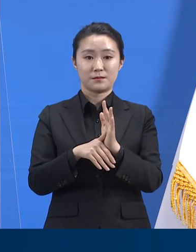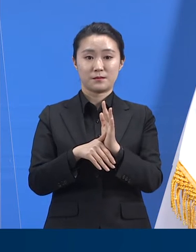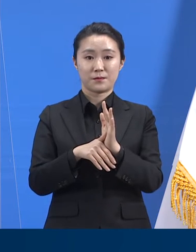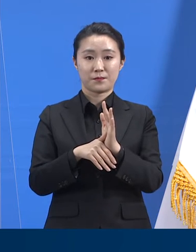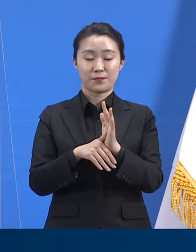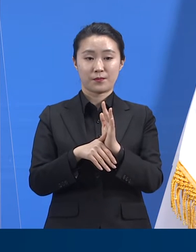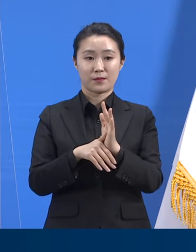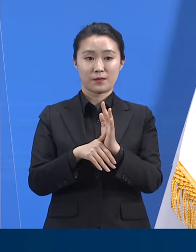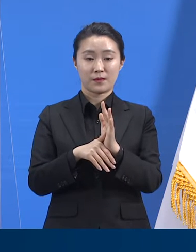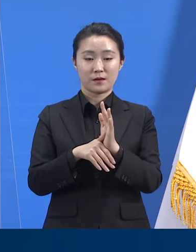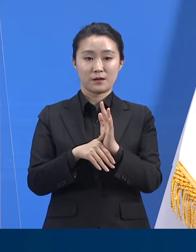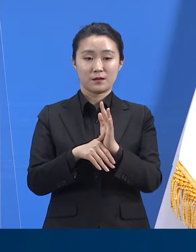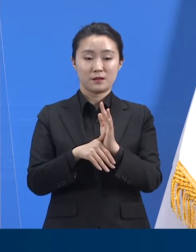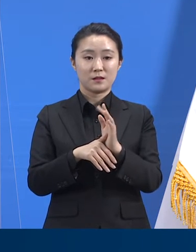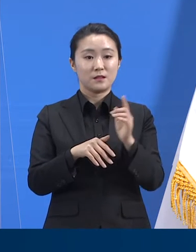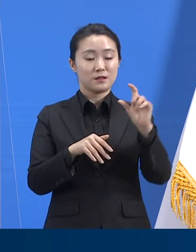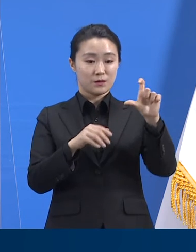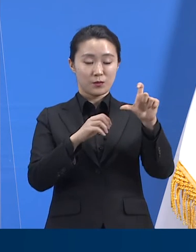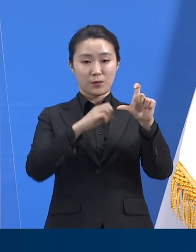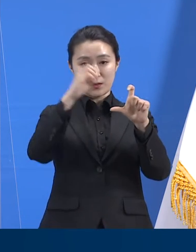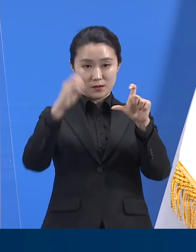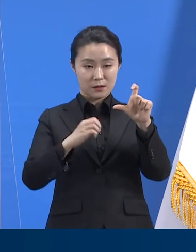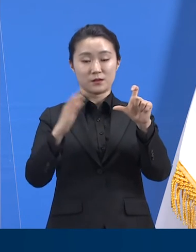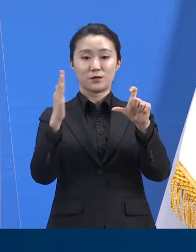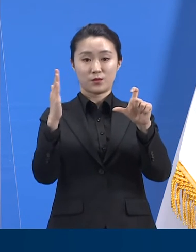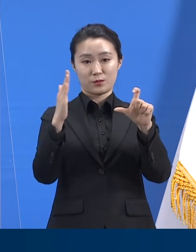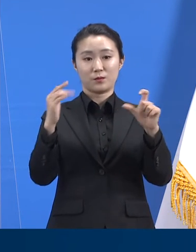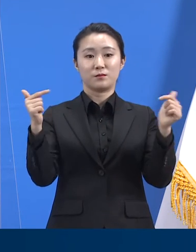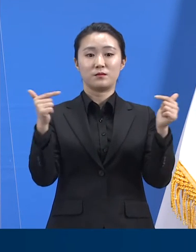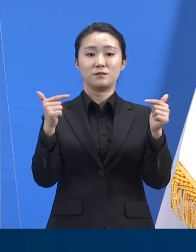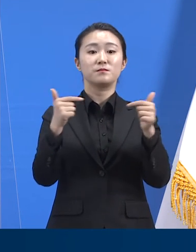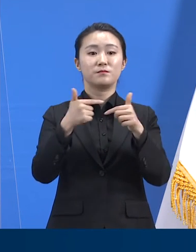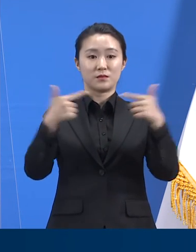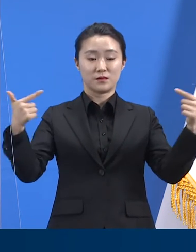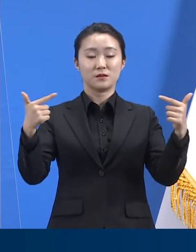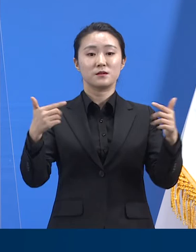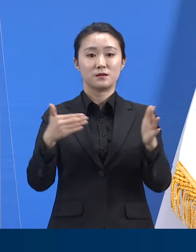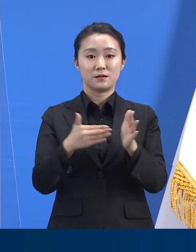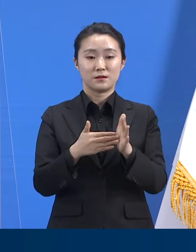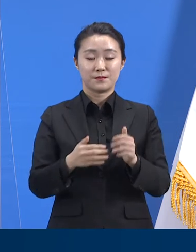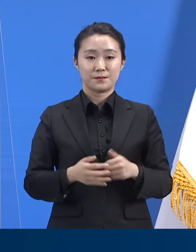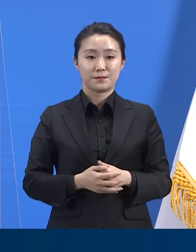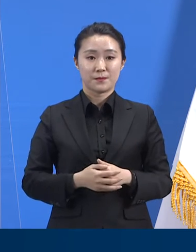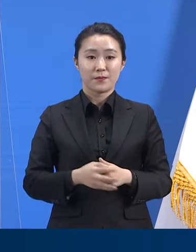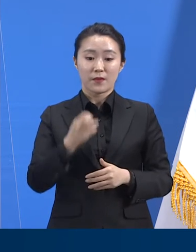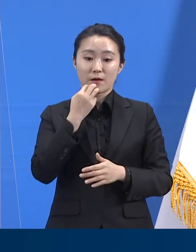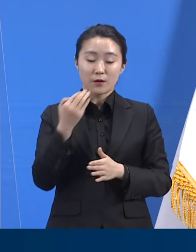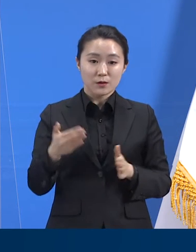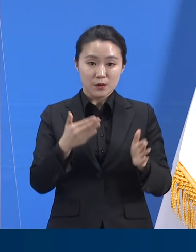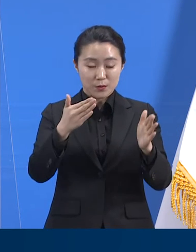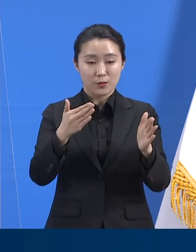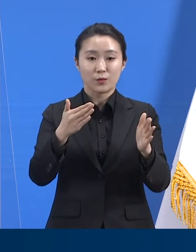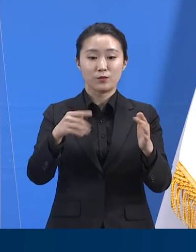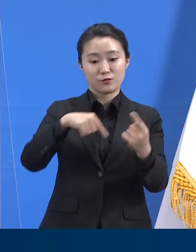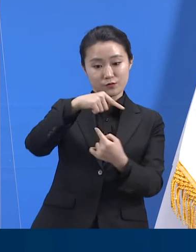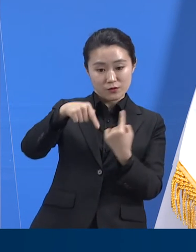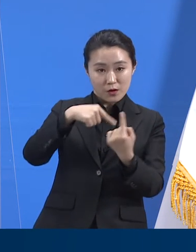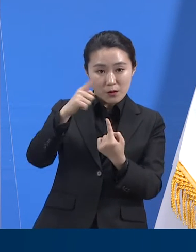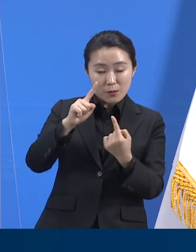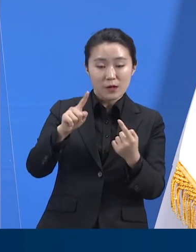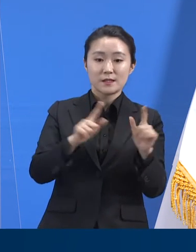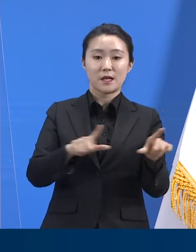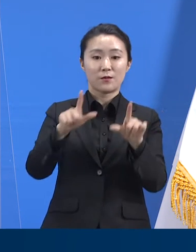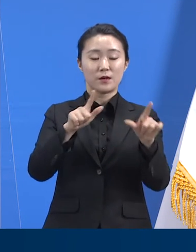15.1%포인트 증가했습니다. 도가 운영하는 총 7개의 생활치료센터에는